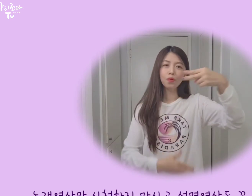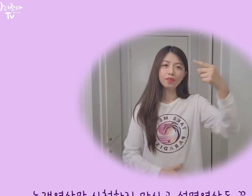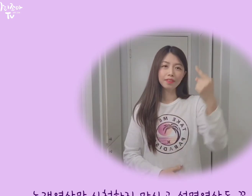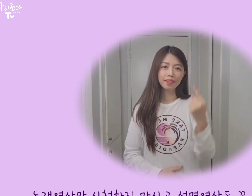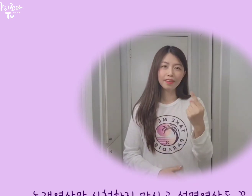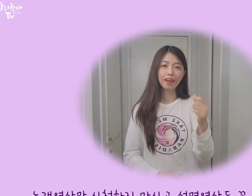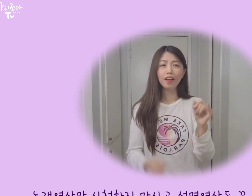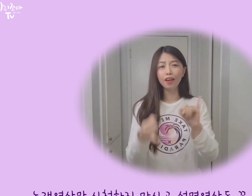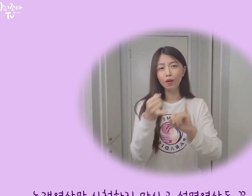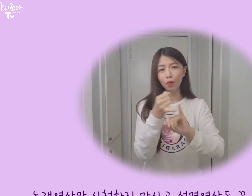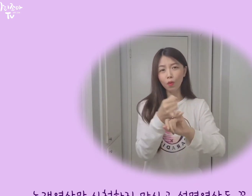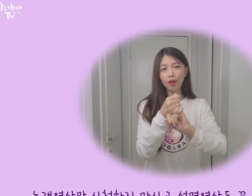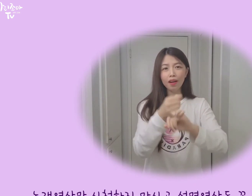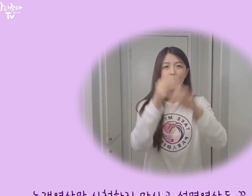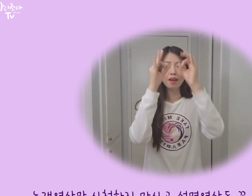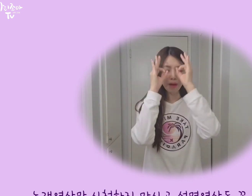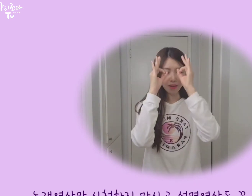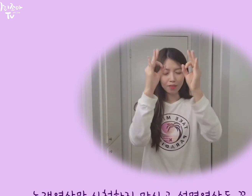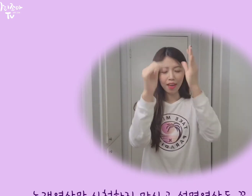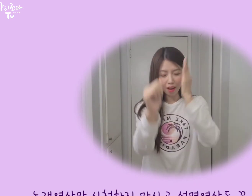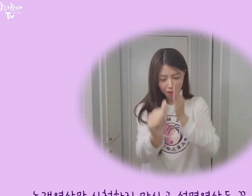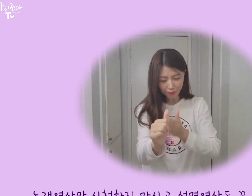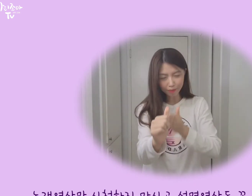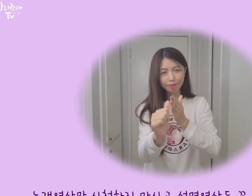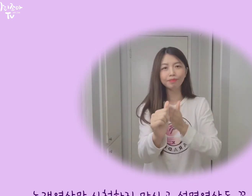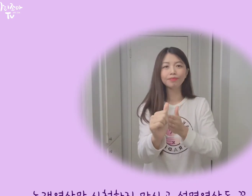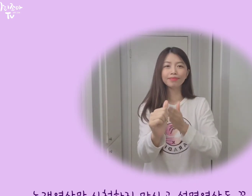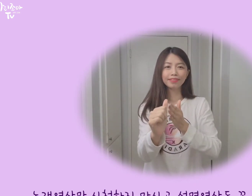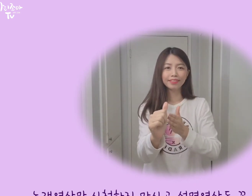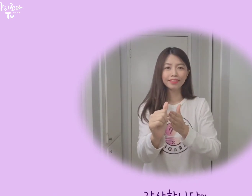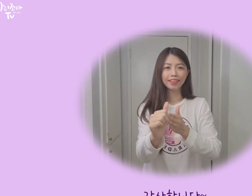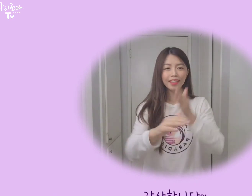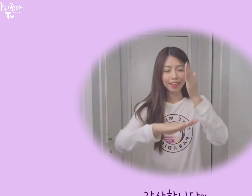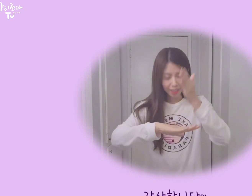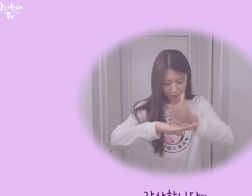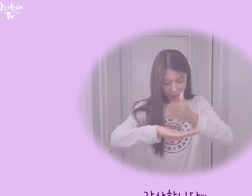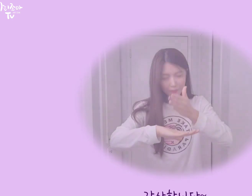꼭 봐주세요. 감사합니다.